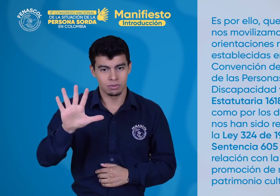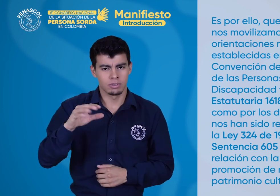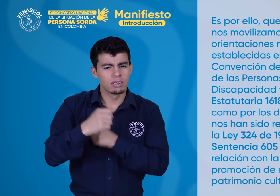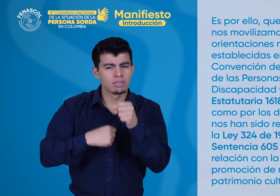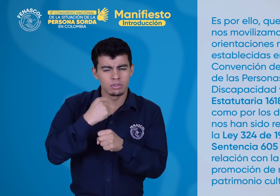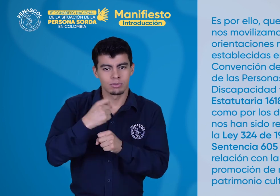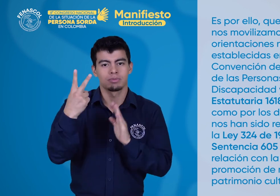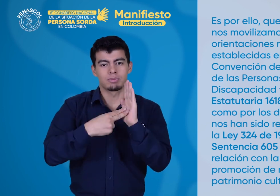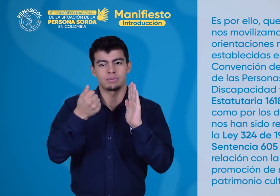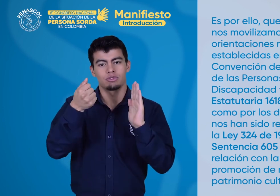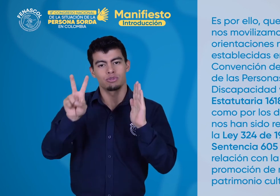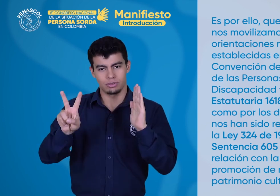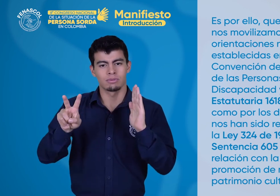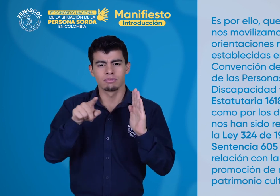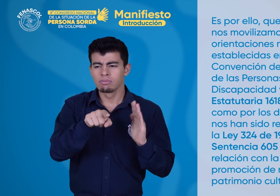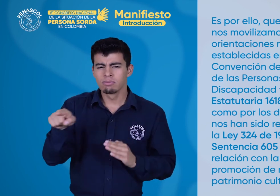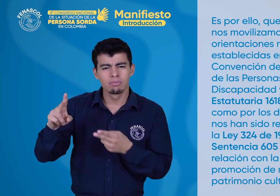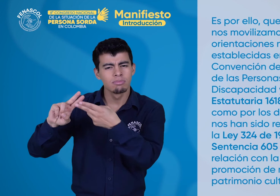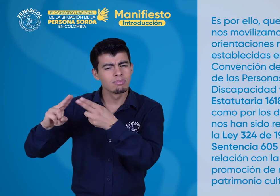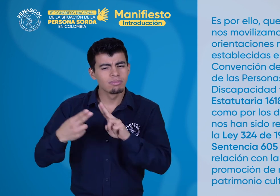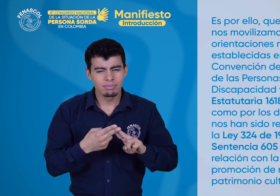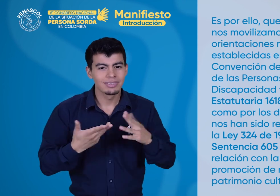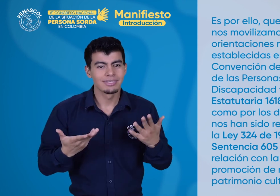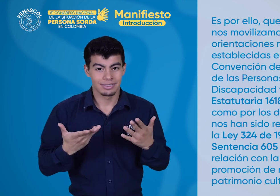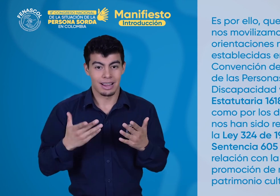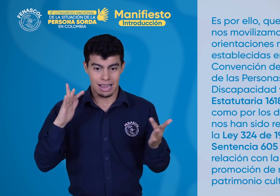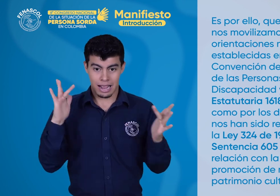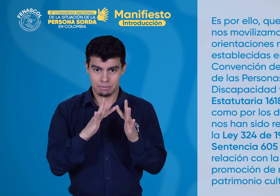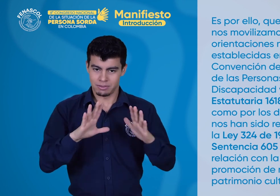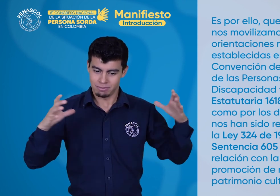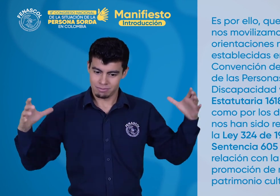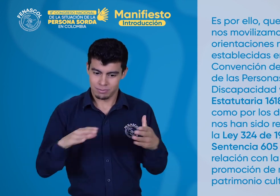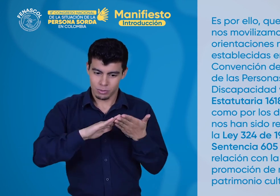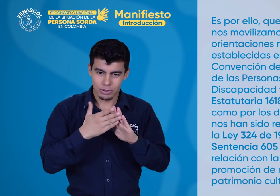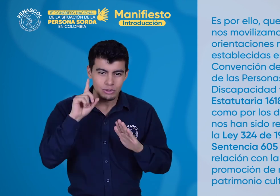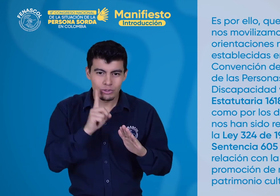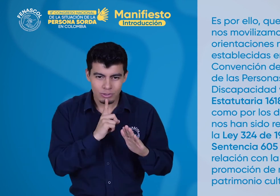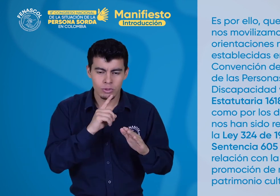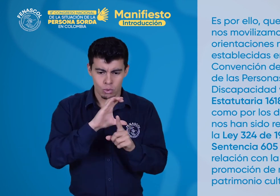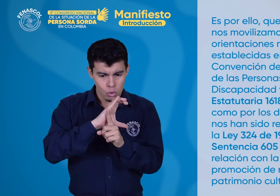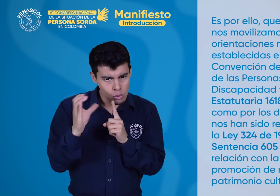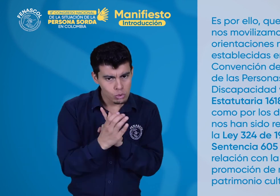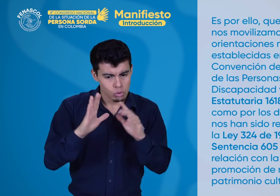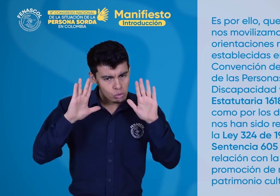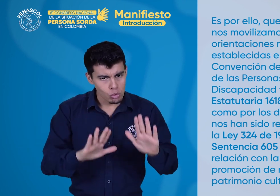de 2012 en relación con la protección y promoción de nuestro patrimonio cultural